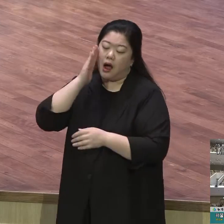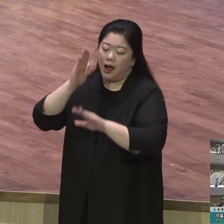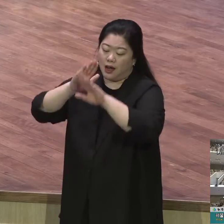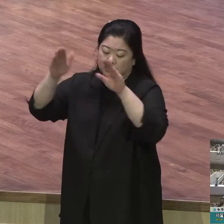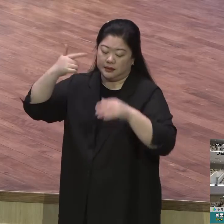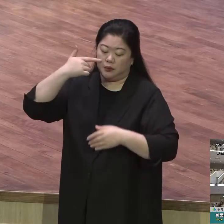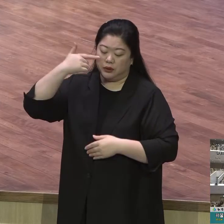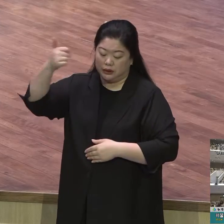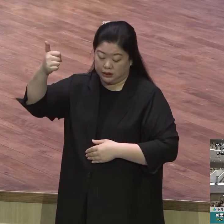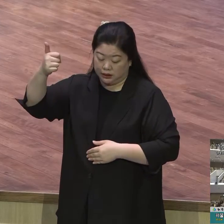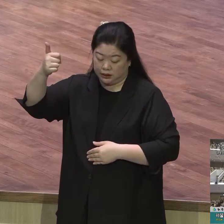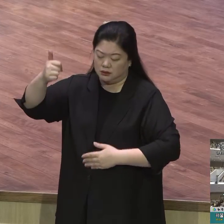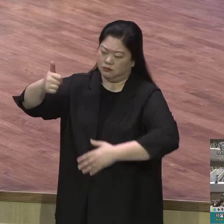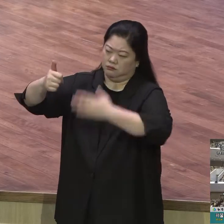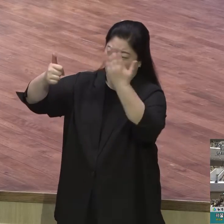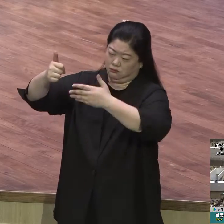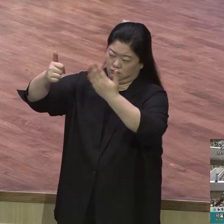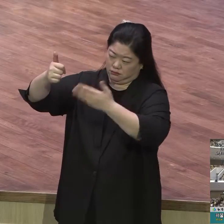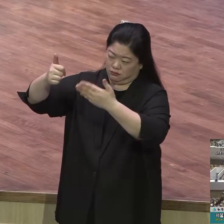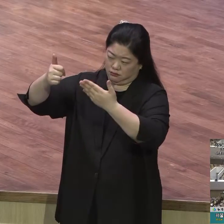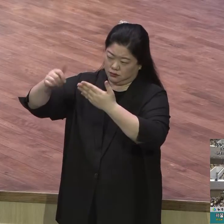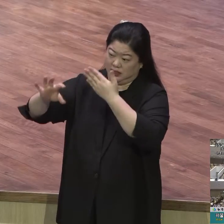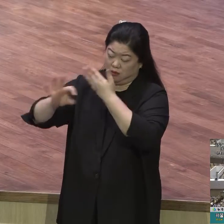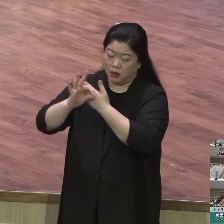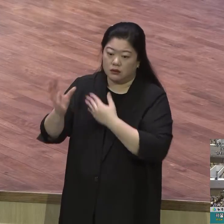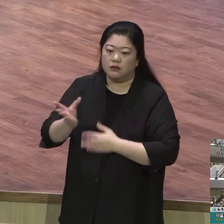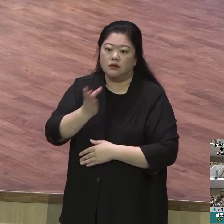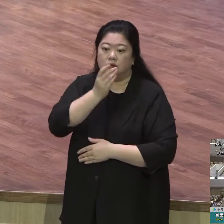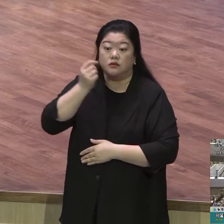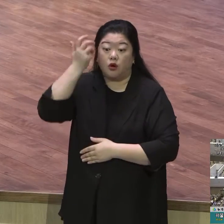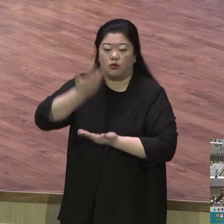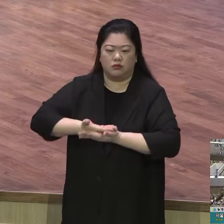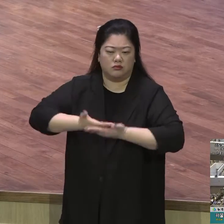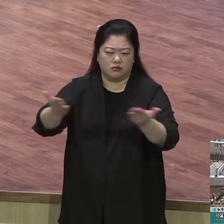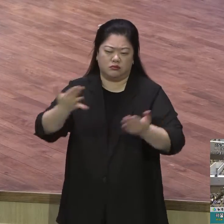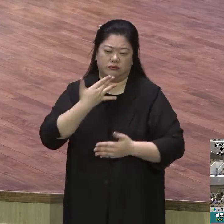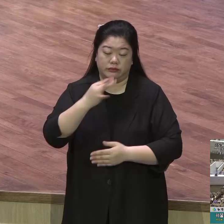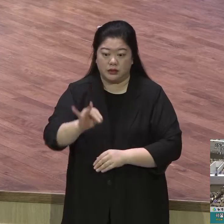성령을 주시지 않겠느냐 현찰 준다고 말 안 했어요